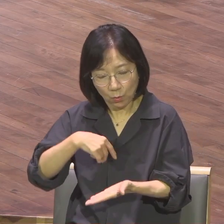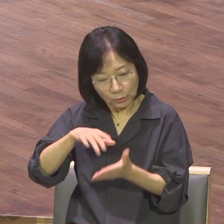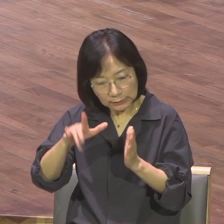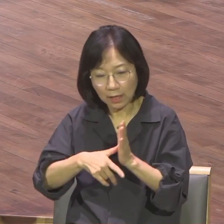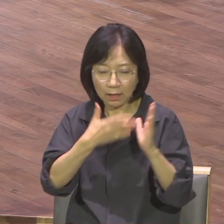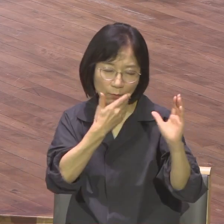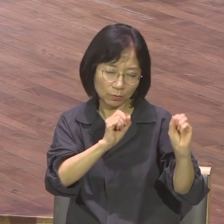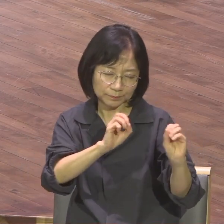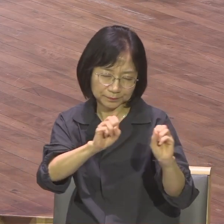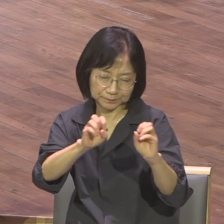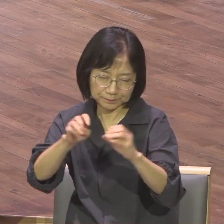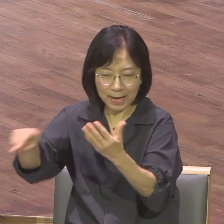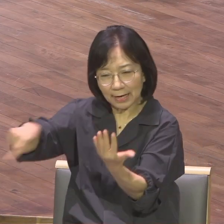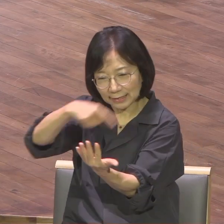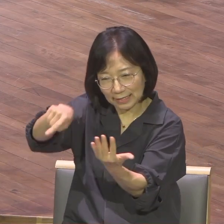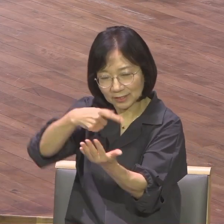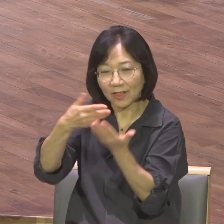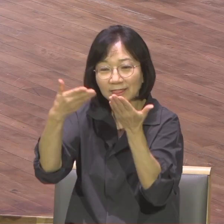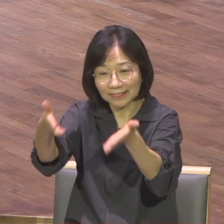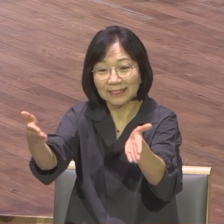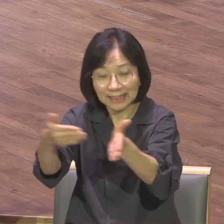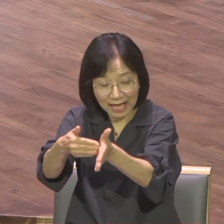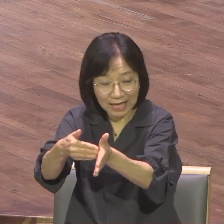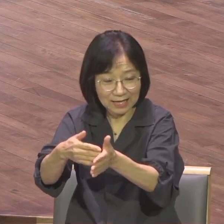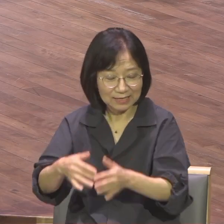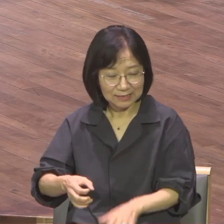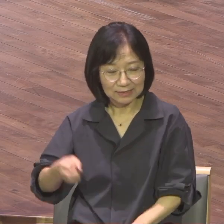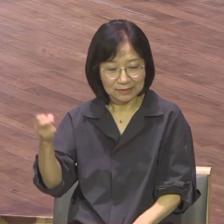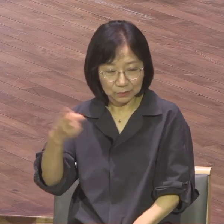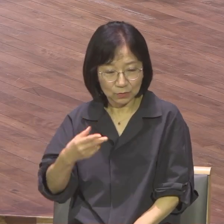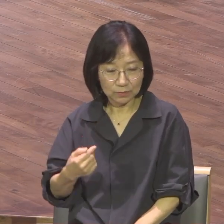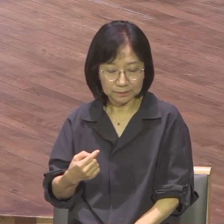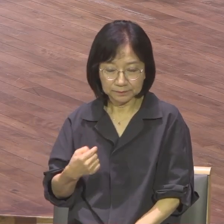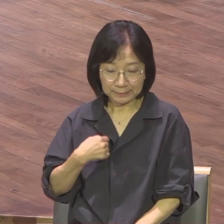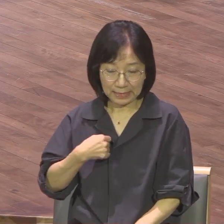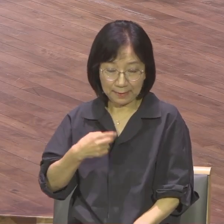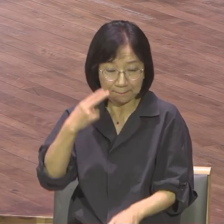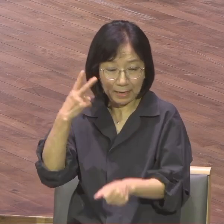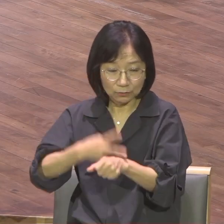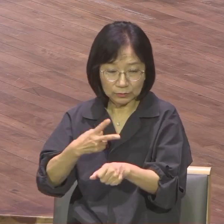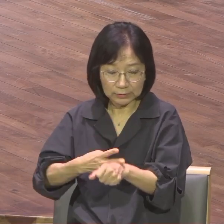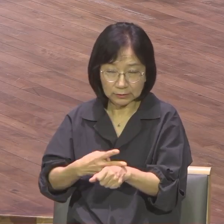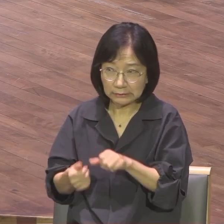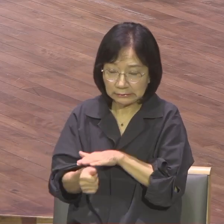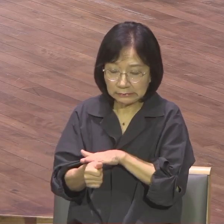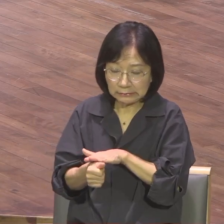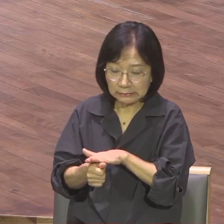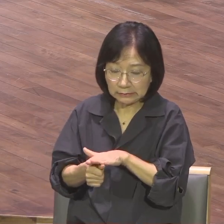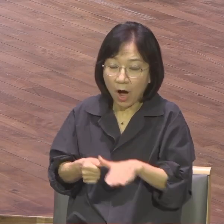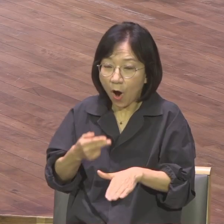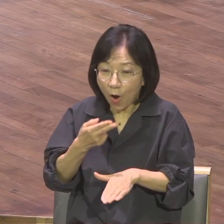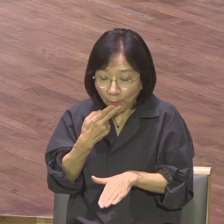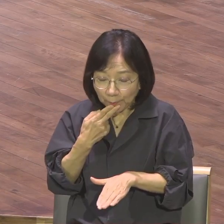가르쳤다라고 고백합니다. 또 27절에 보면 내가 꺼리지 않고 하나님의 뜻을 전하였다라고 고백하고 있습니다.